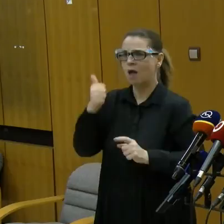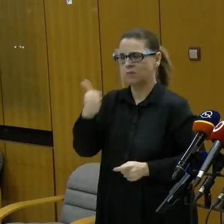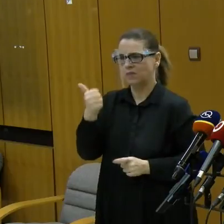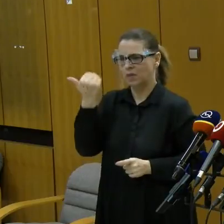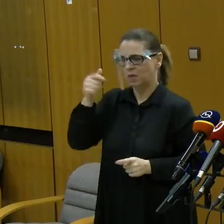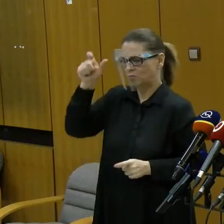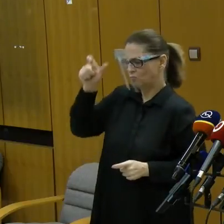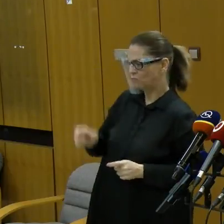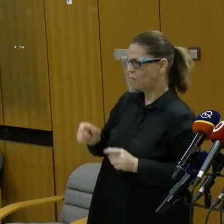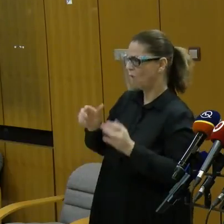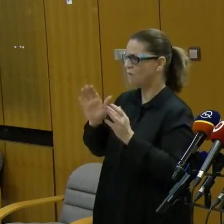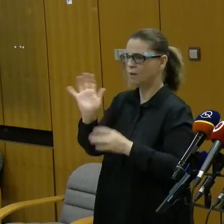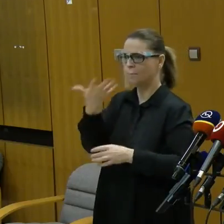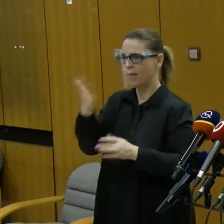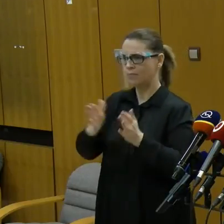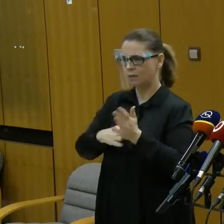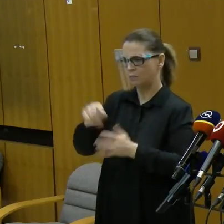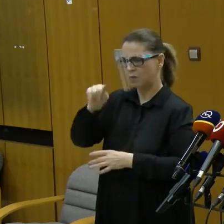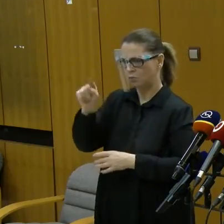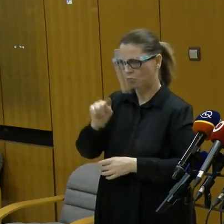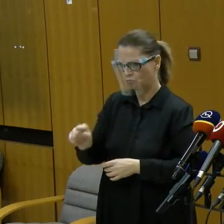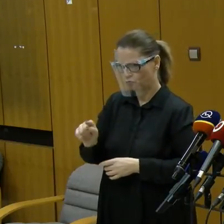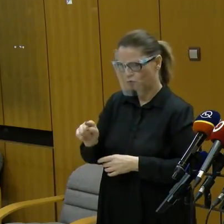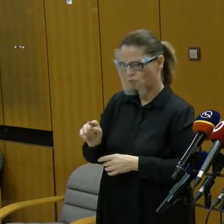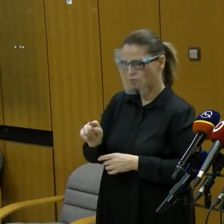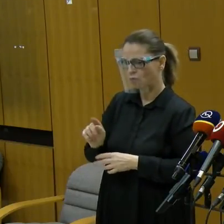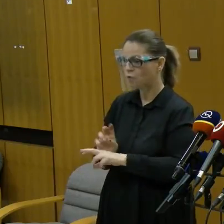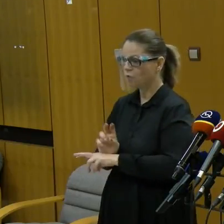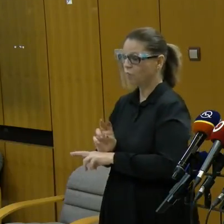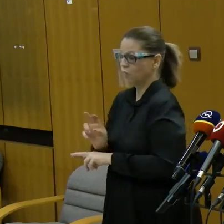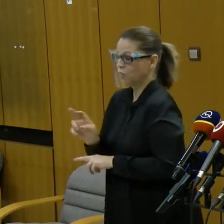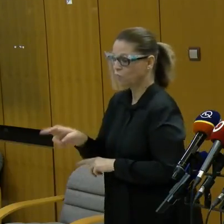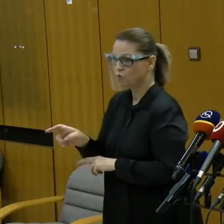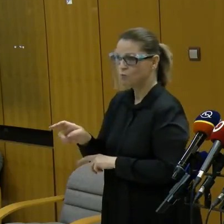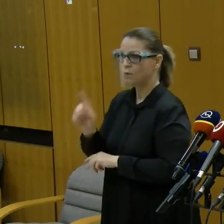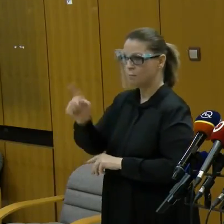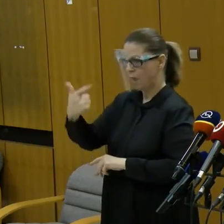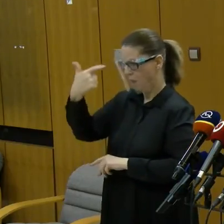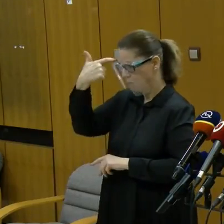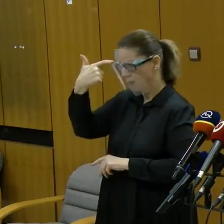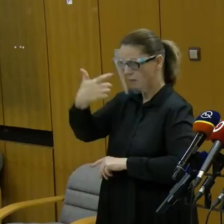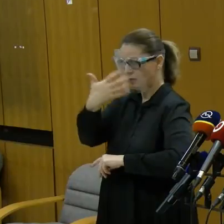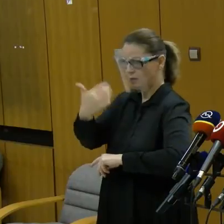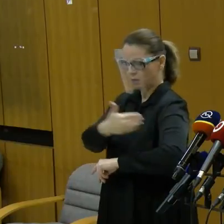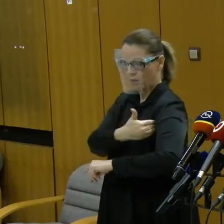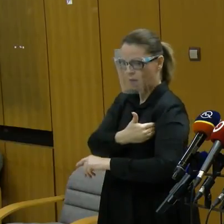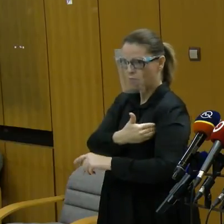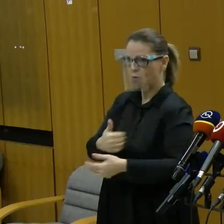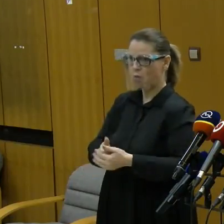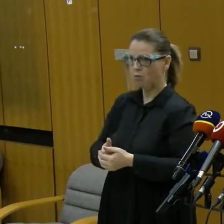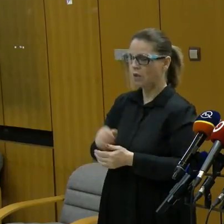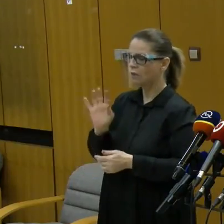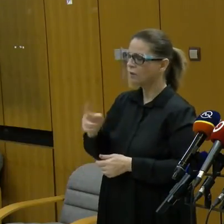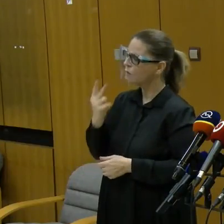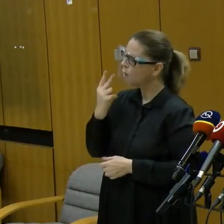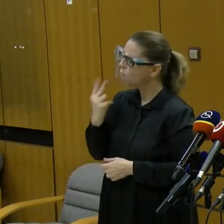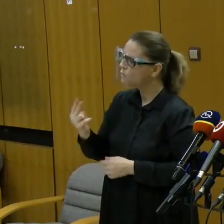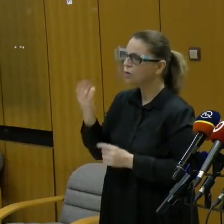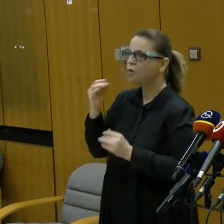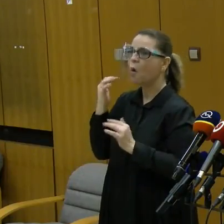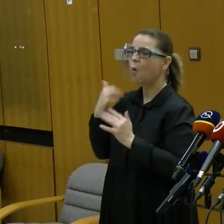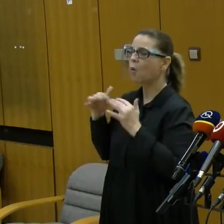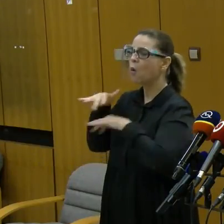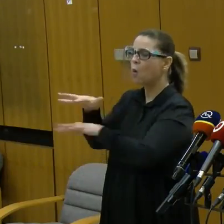m2. Mali by sa pred vstupom do nákupných stredí zkmerať teplota. Mali by sa sledovať, koľko ľudí tam je. Žiaľ sa to